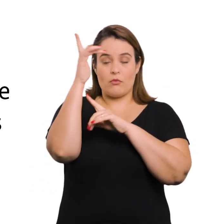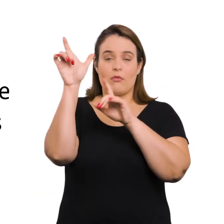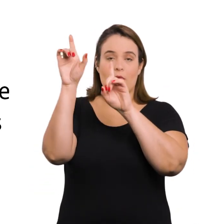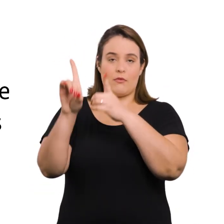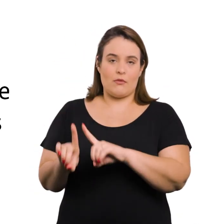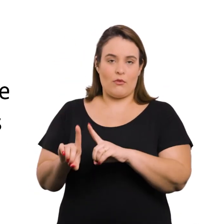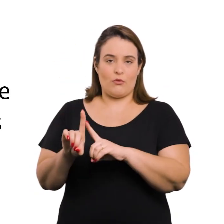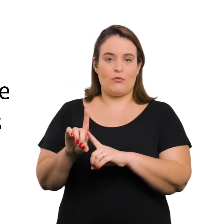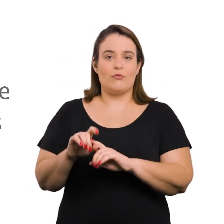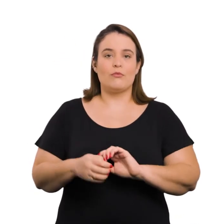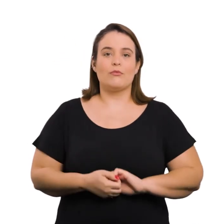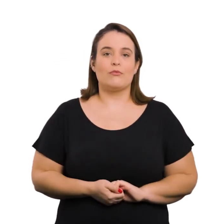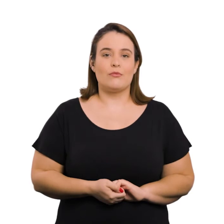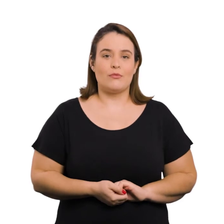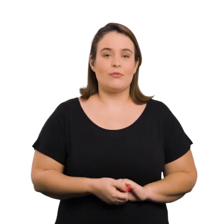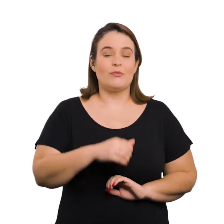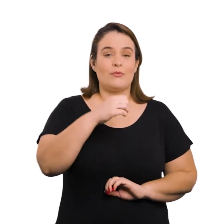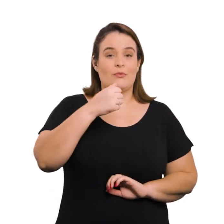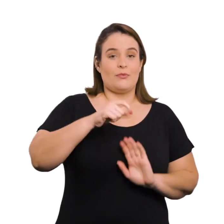Pessoa Deficiente.